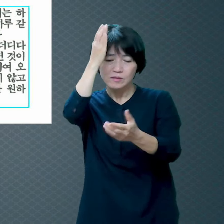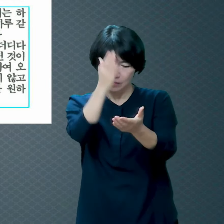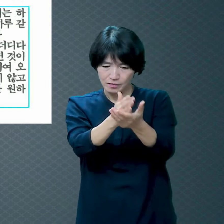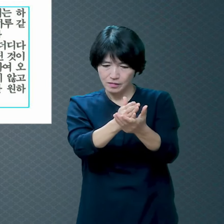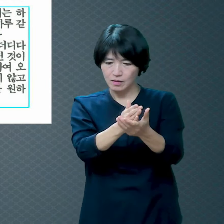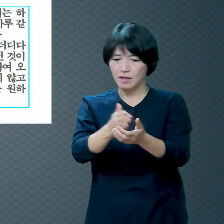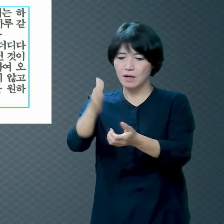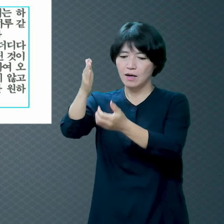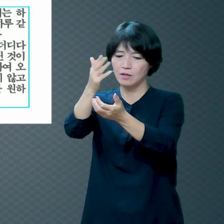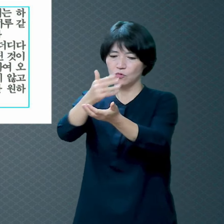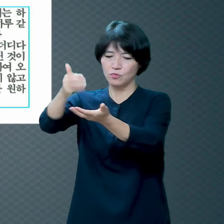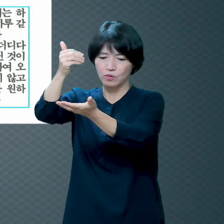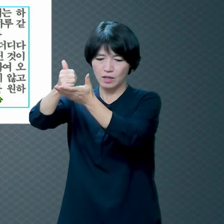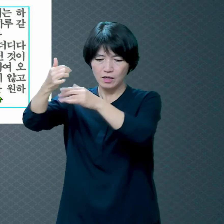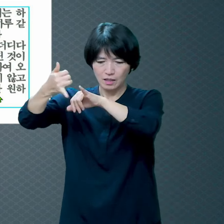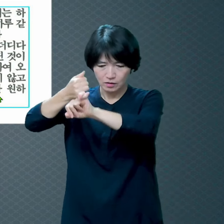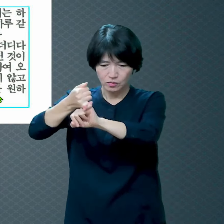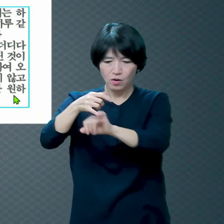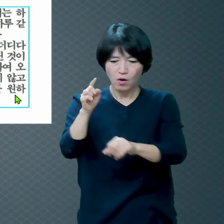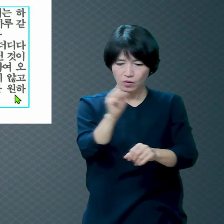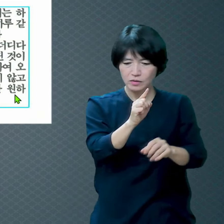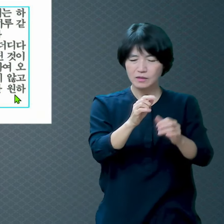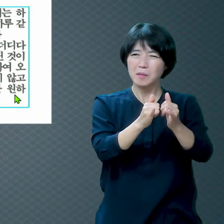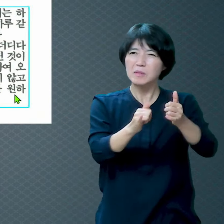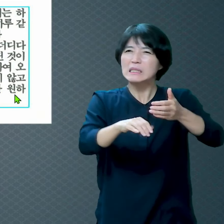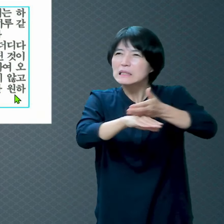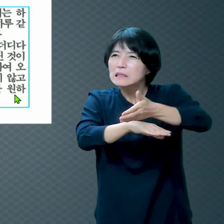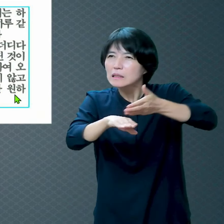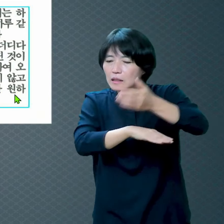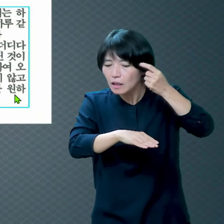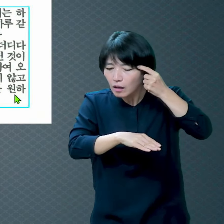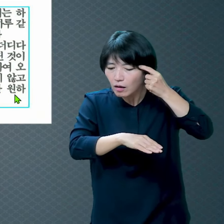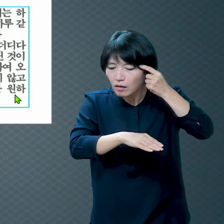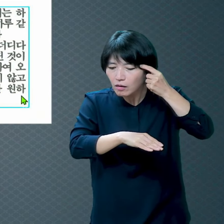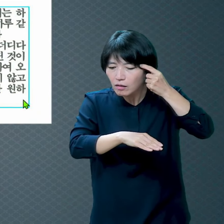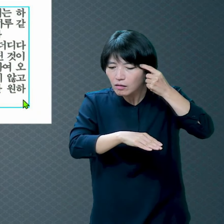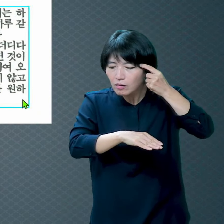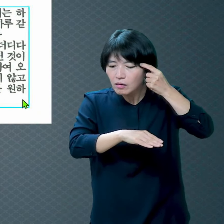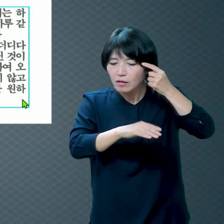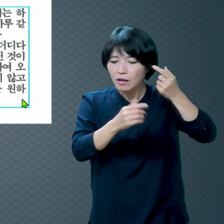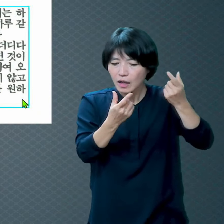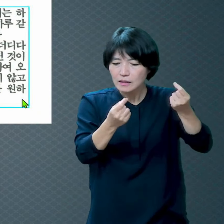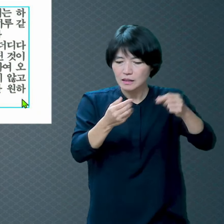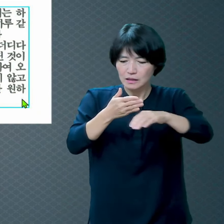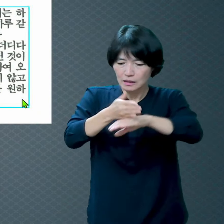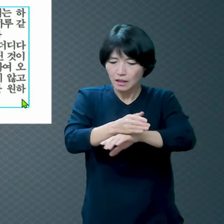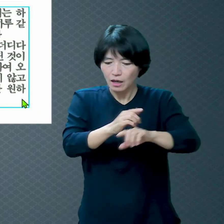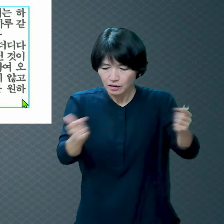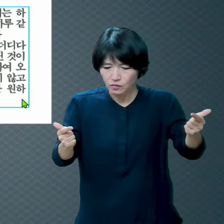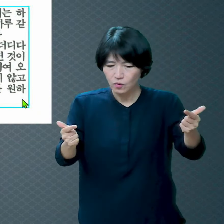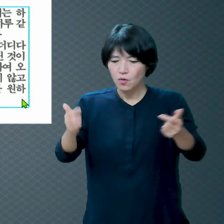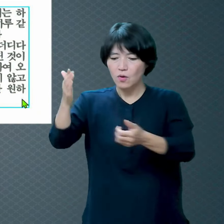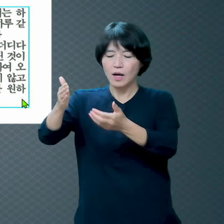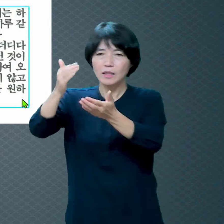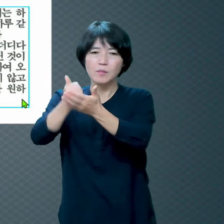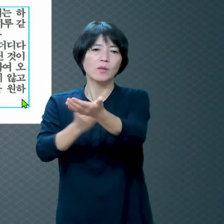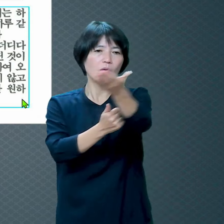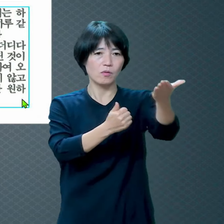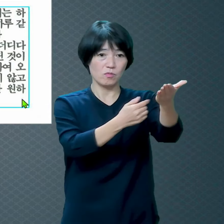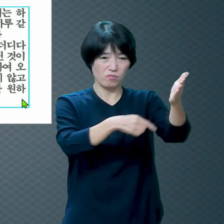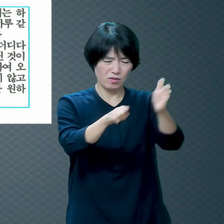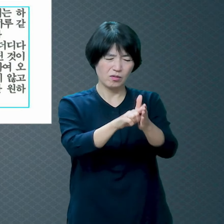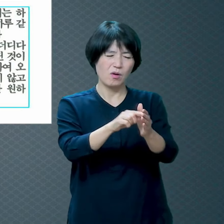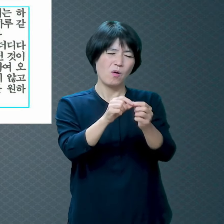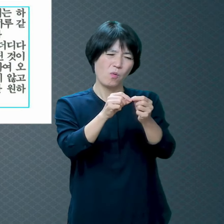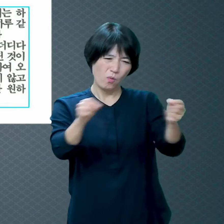다 회개하기에 이르기를 원하시잖아요 하나님은 원하잖아요 이제 나만 원하면 돼요